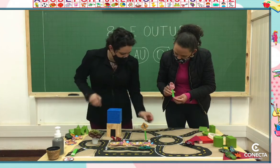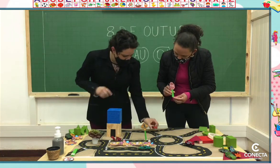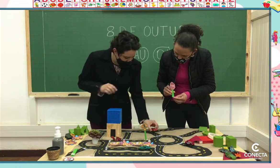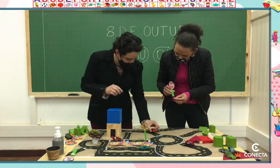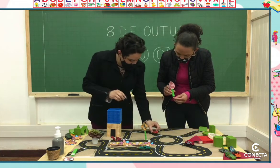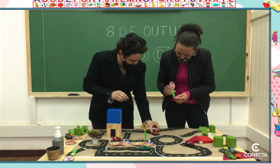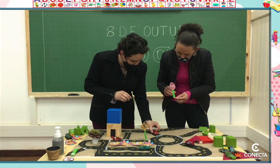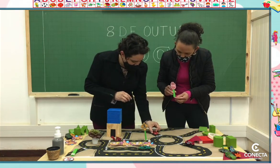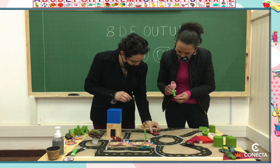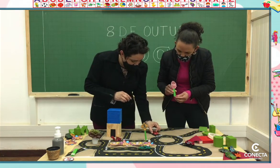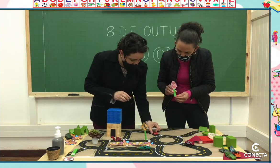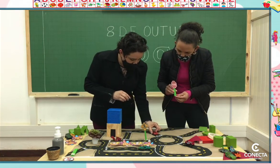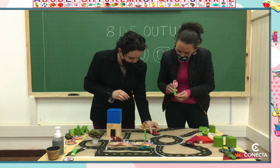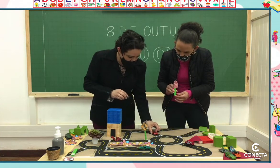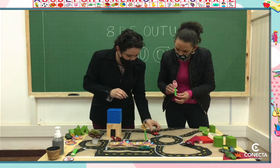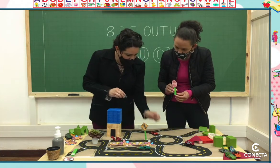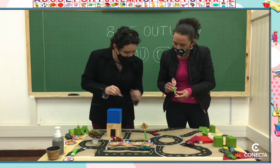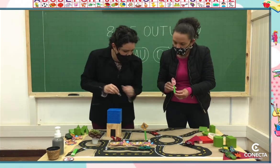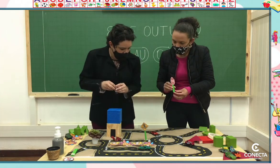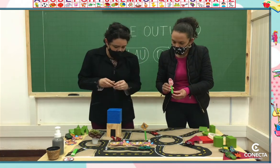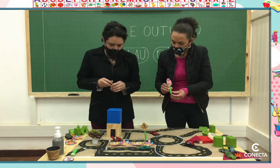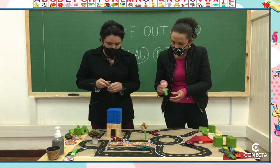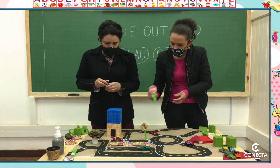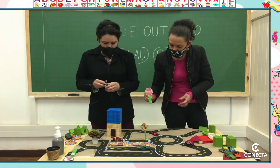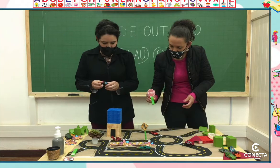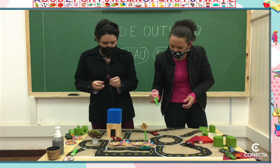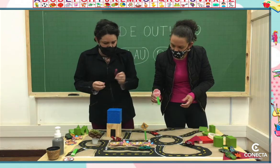Os nossos carros.